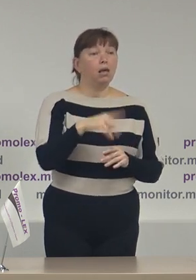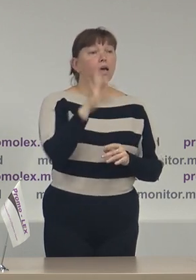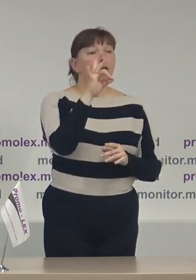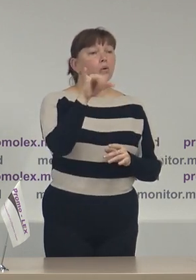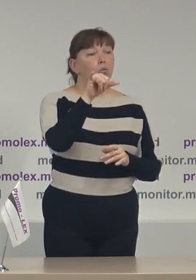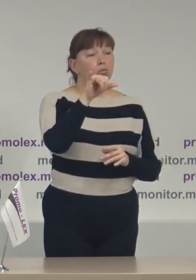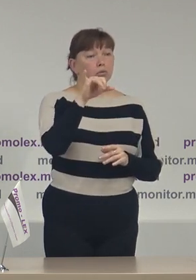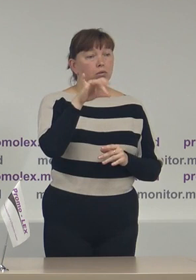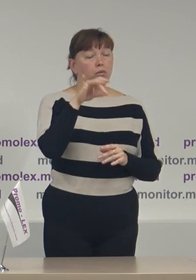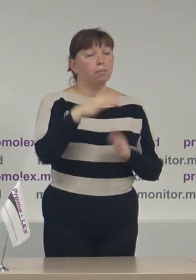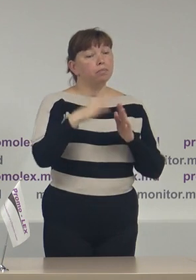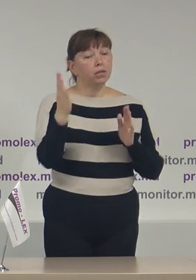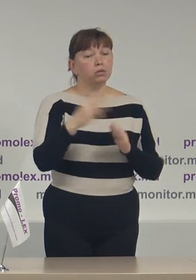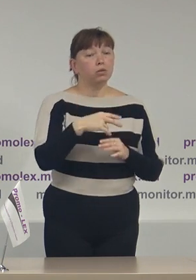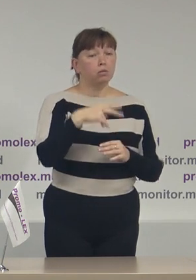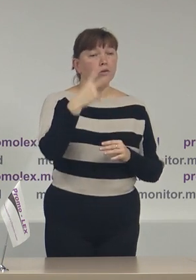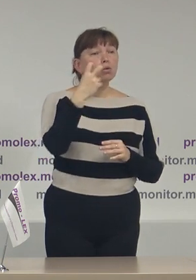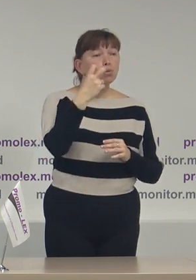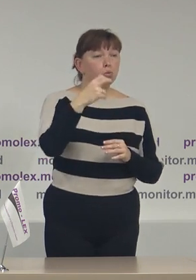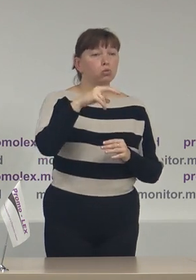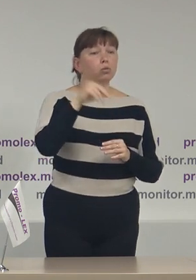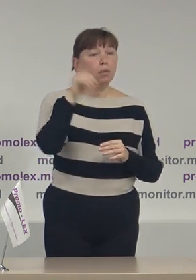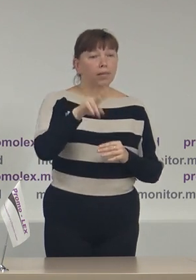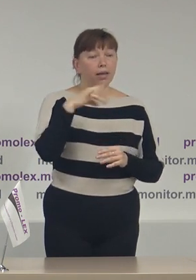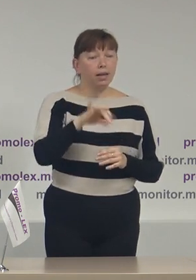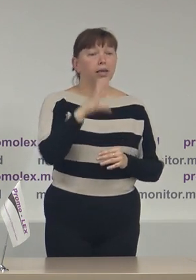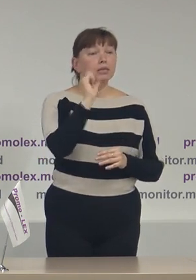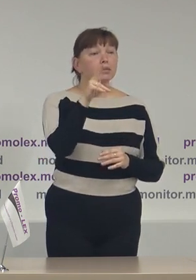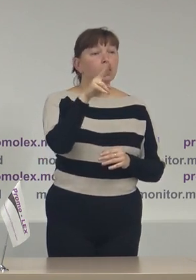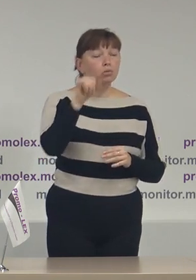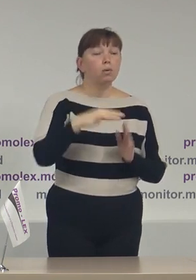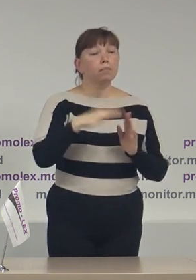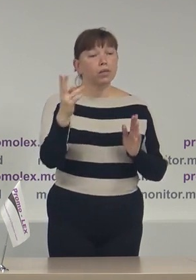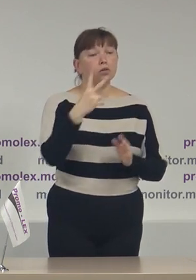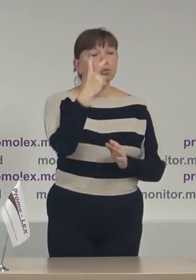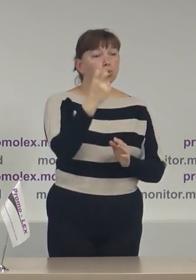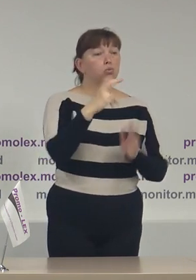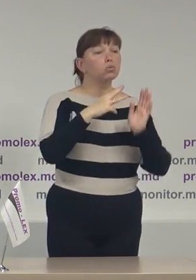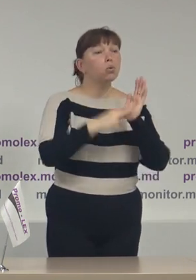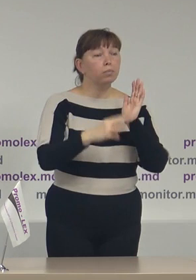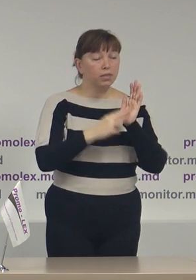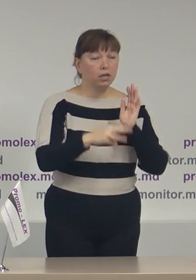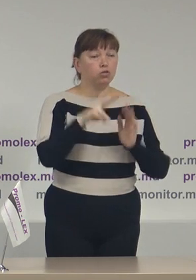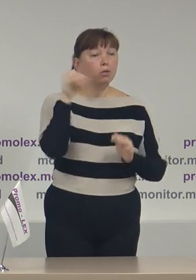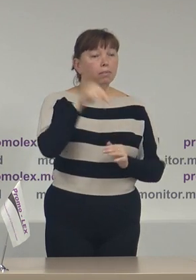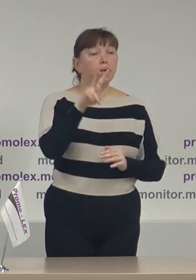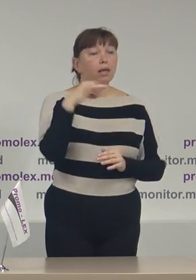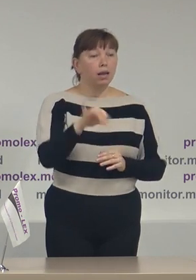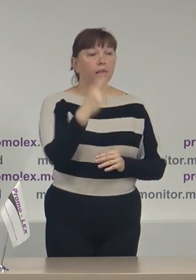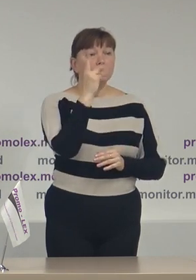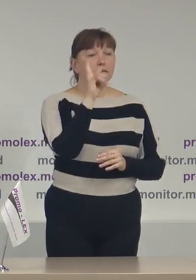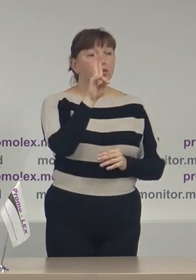Usatăi peste 290 mii lei, Maia Sandu peste 280 mii lei, Octavian